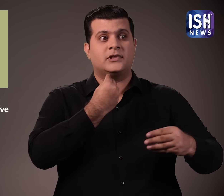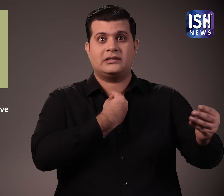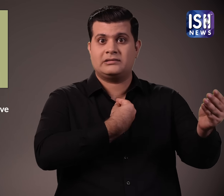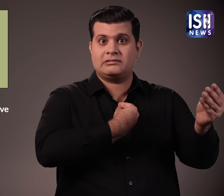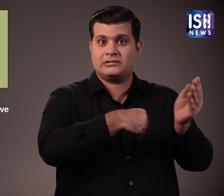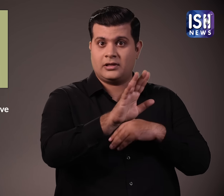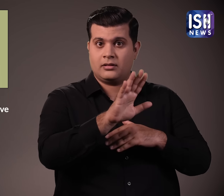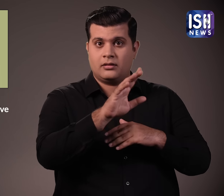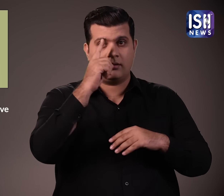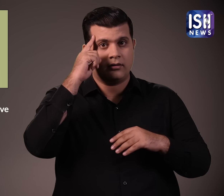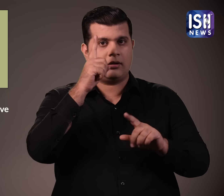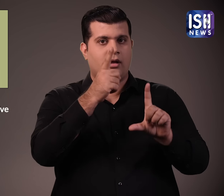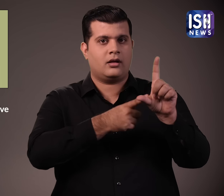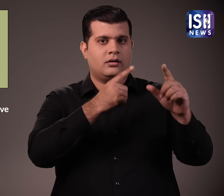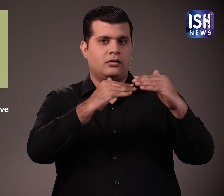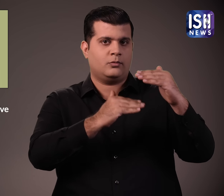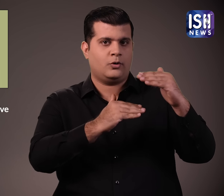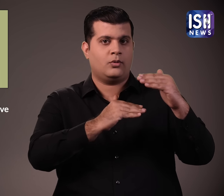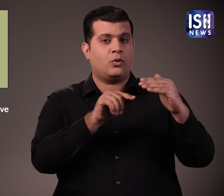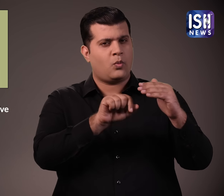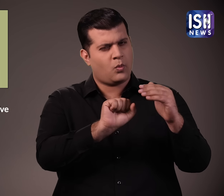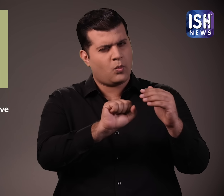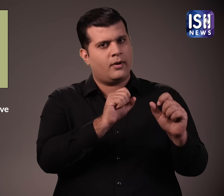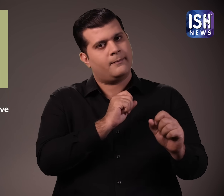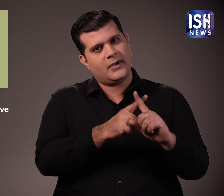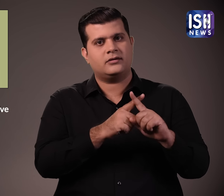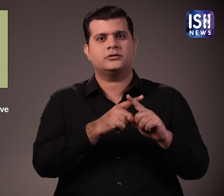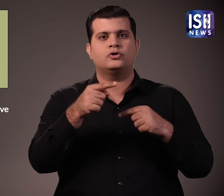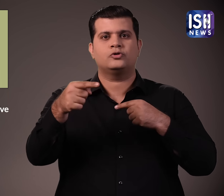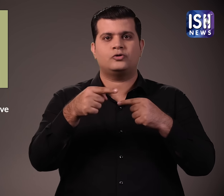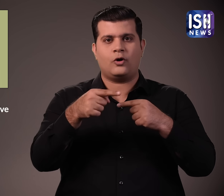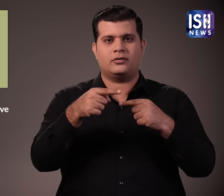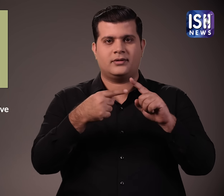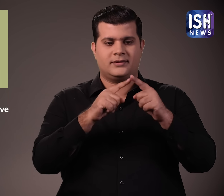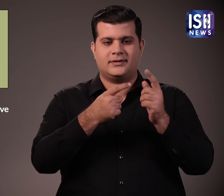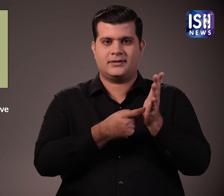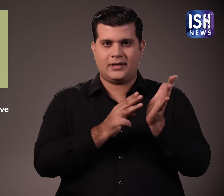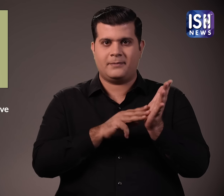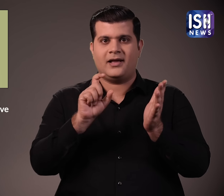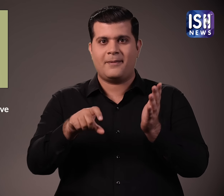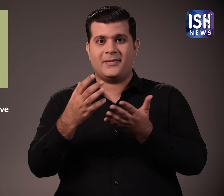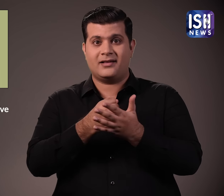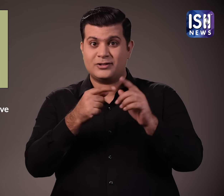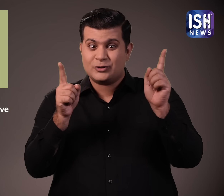मान लीजे आप इसे एक साल के भीतर बेज देते हैं Short Term Capital Gains हमेशा एक वर्ष के भीतर होता है